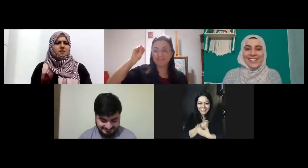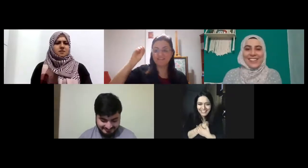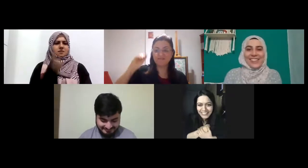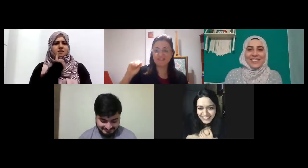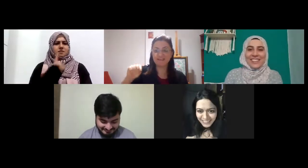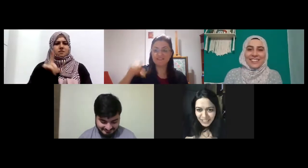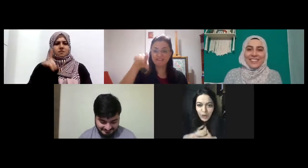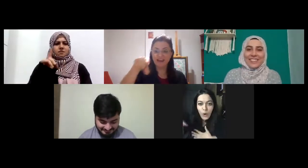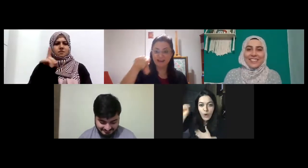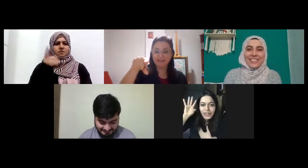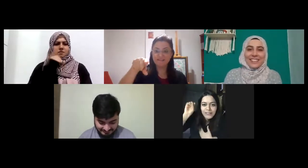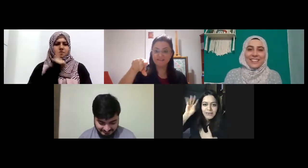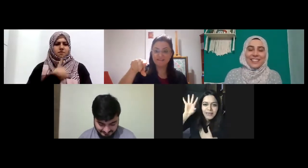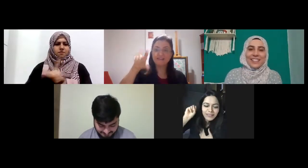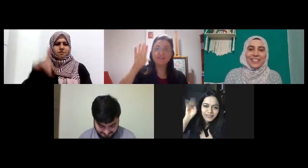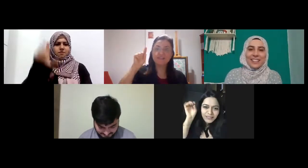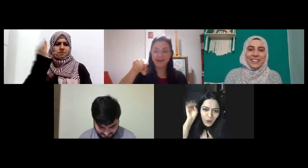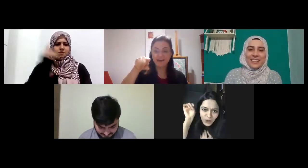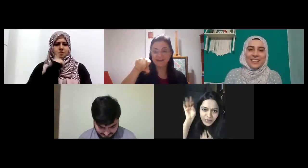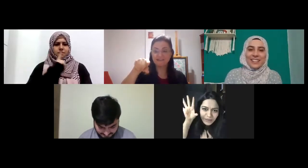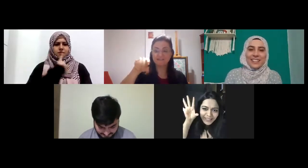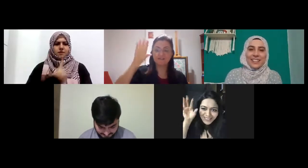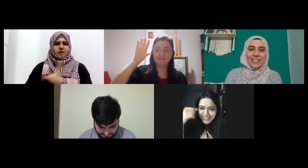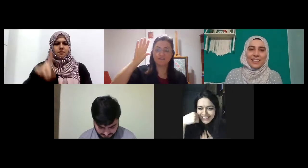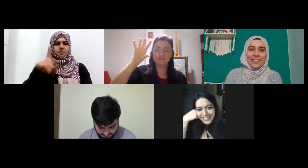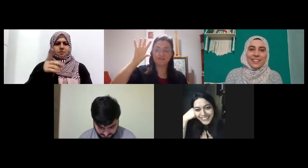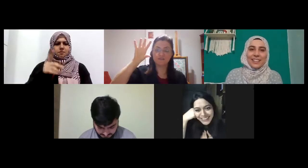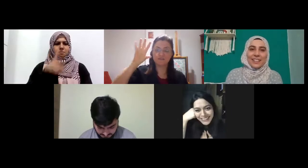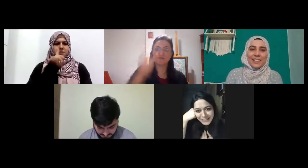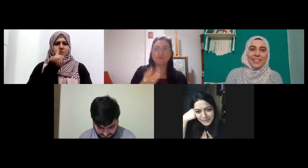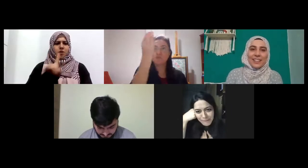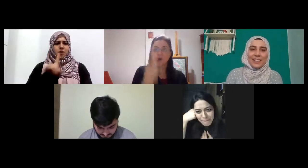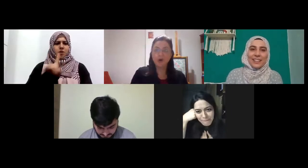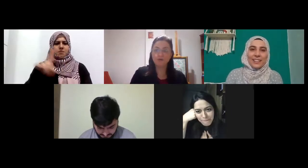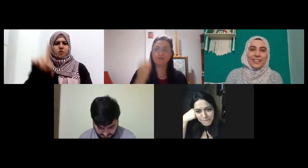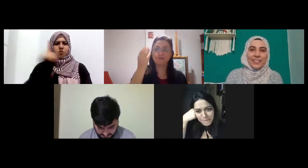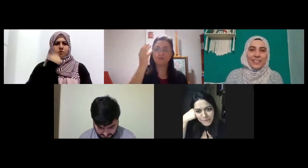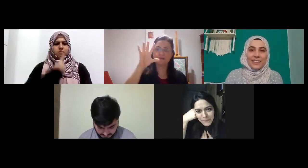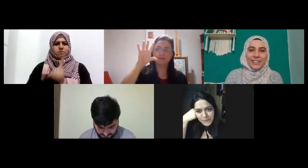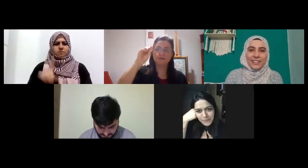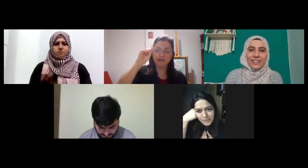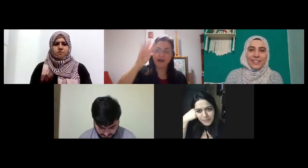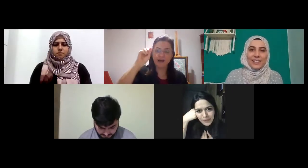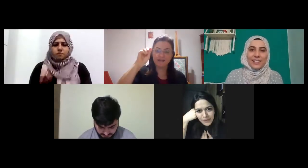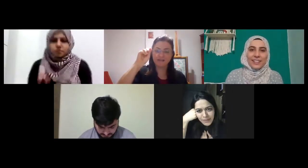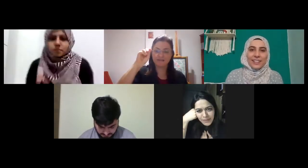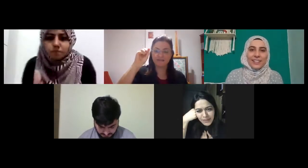öğretmek öğretmek benim böyle miydi hocam güzel anlattın